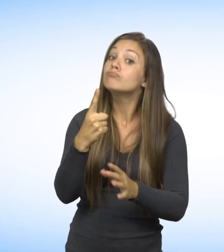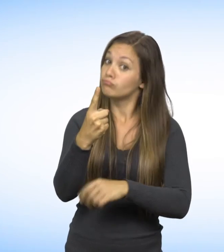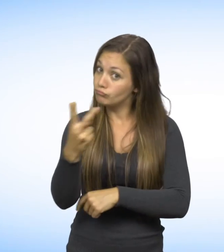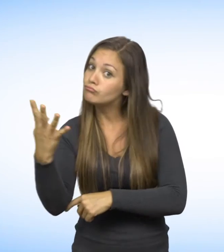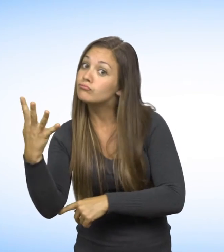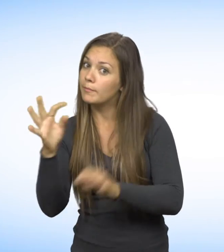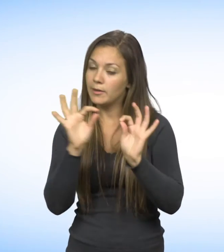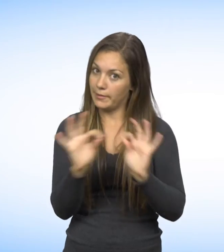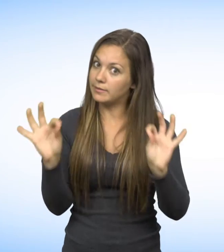importantes